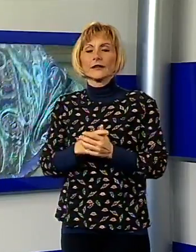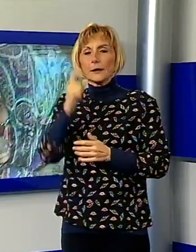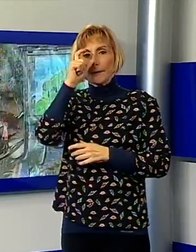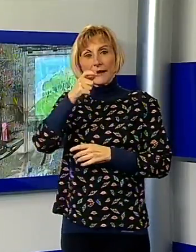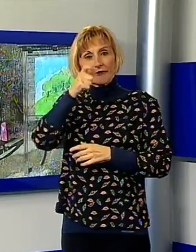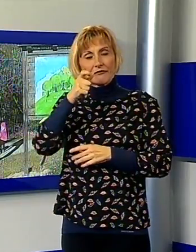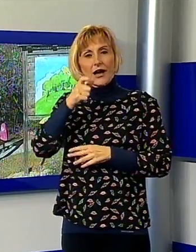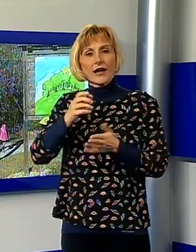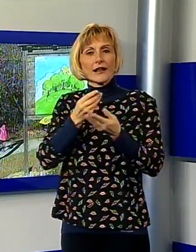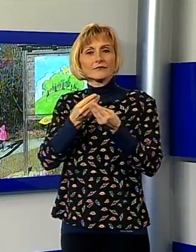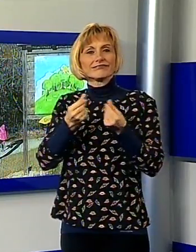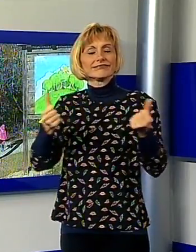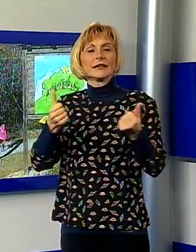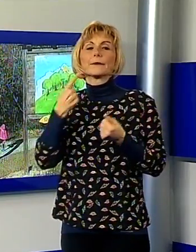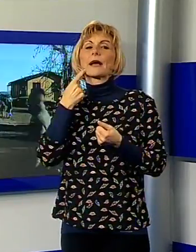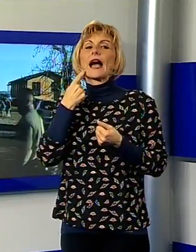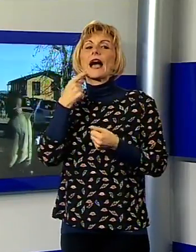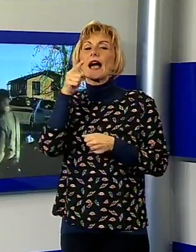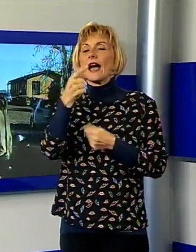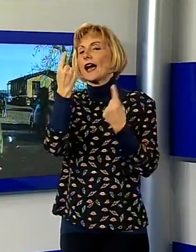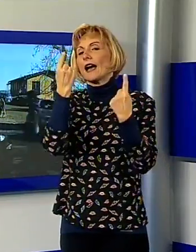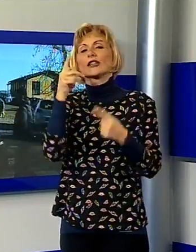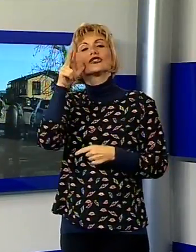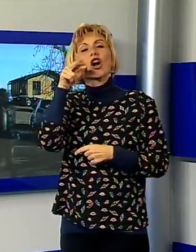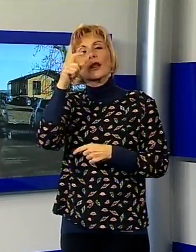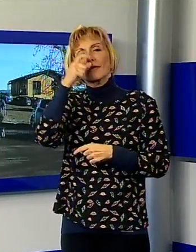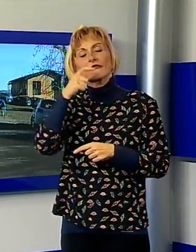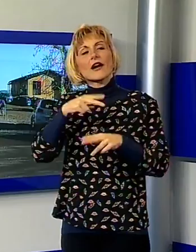rimane ad attendervi a Pegnana, la casina è aperta tutti i giorni festivi.